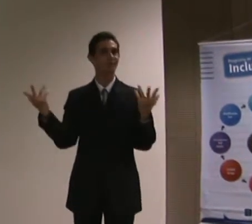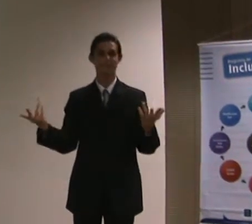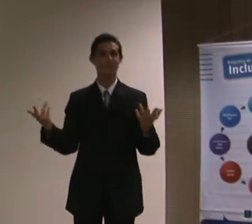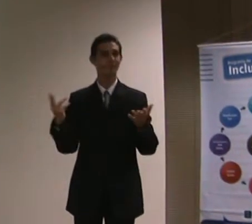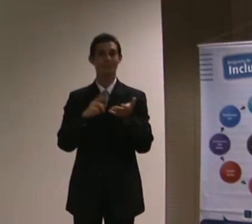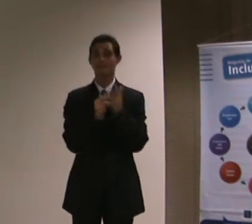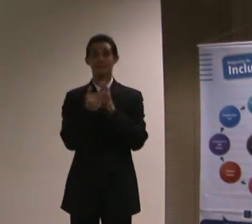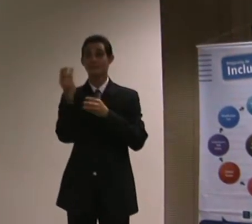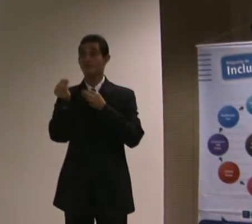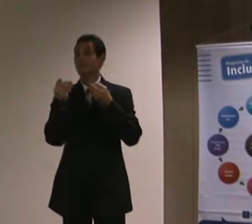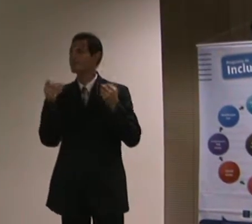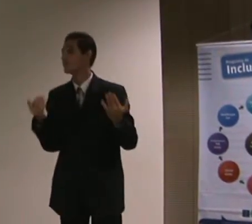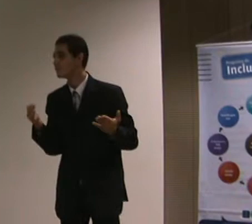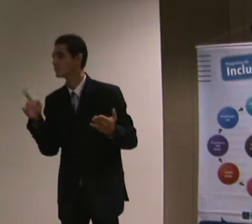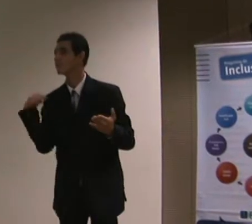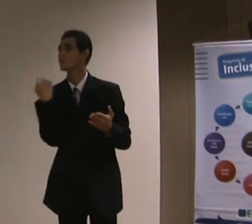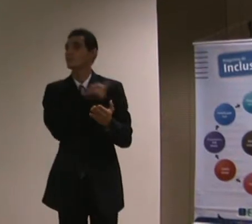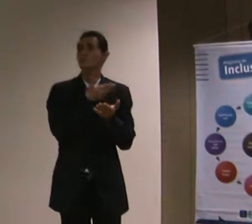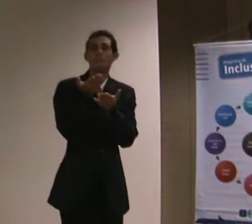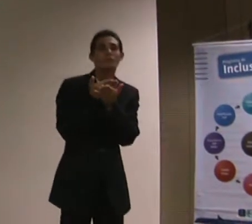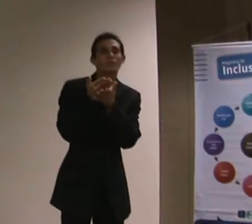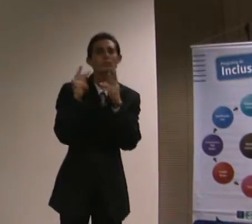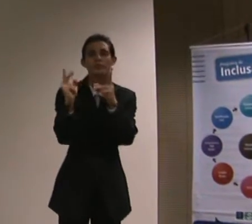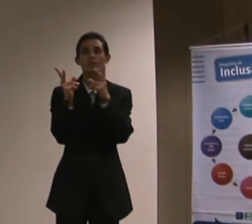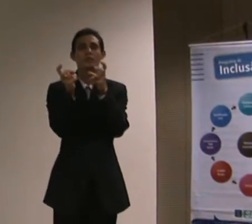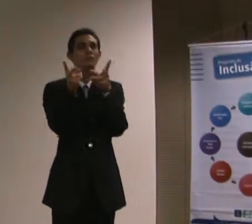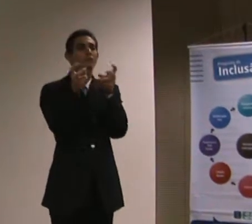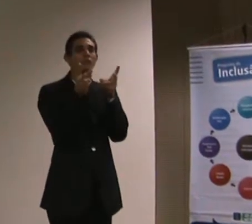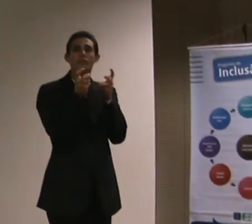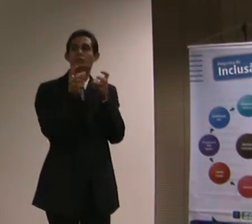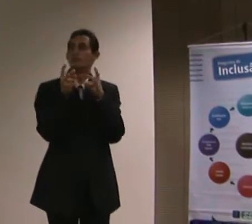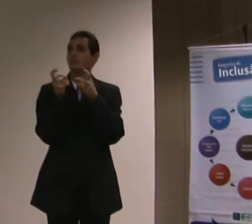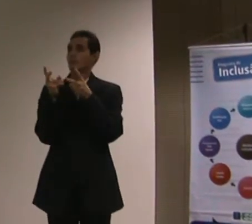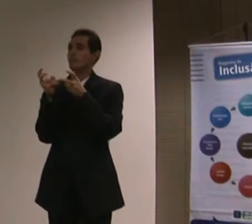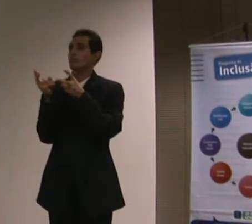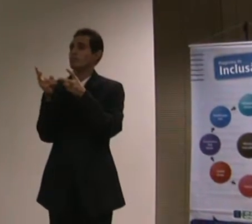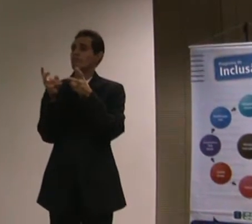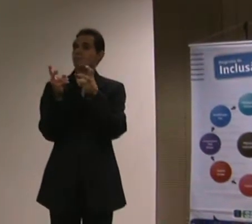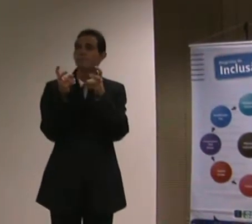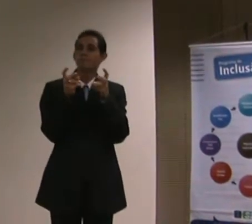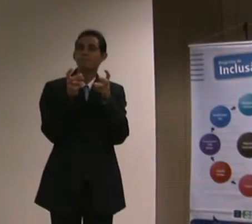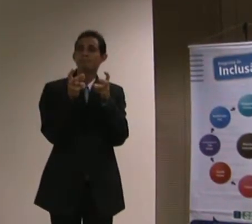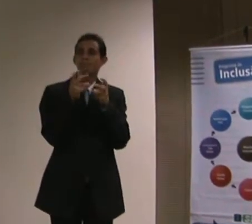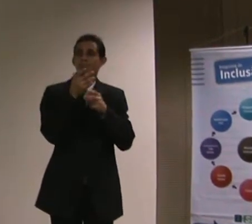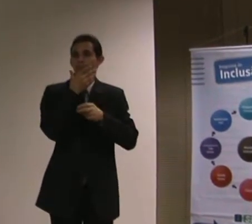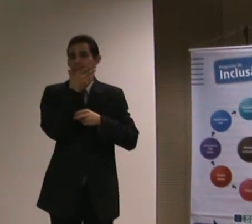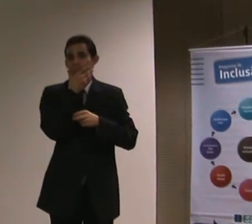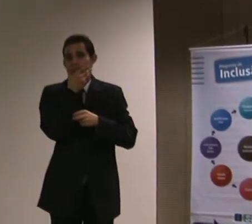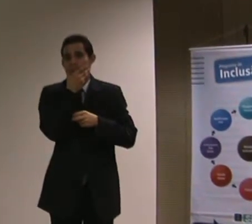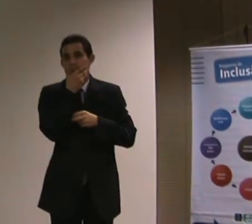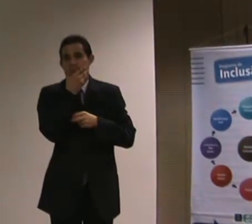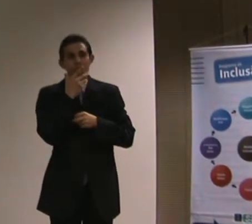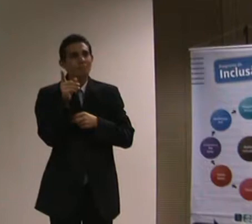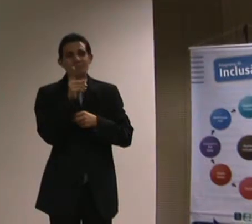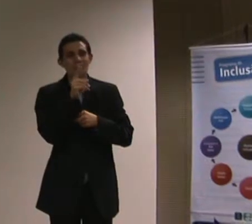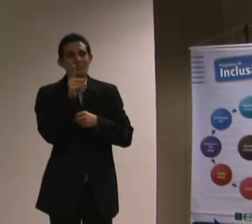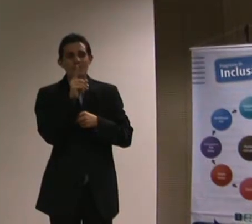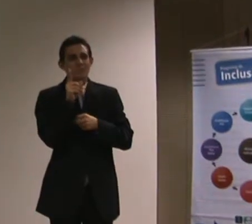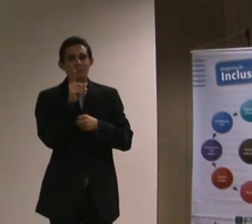Então, nós começamos a perceber, nós do movimento começamos a perceber que não é uma coisa, não se trata de, por